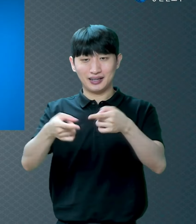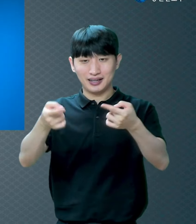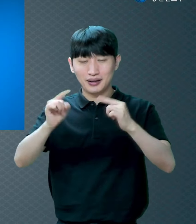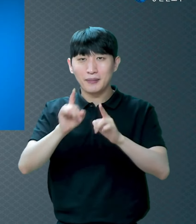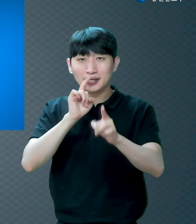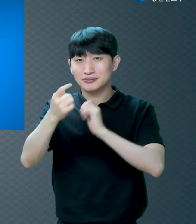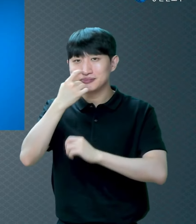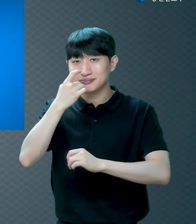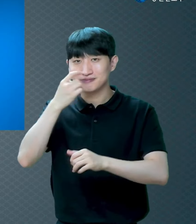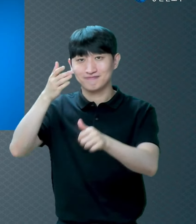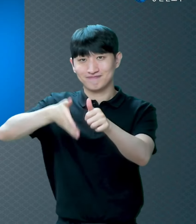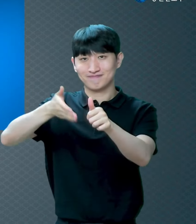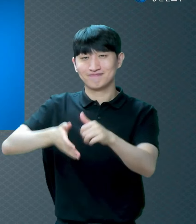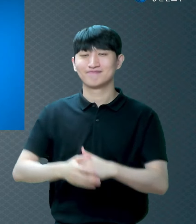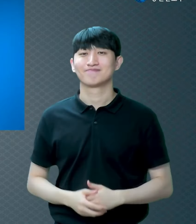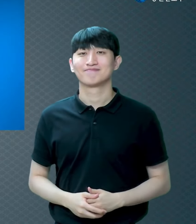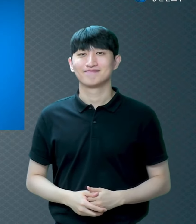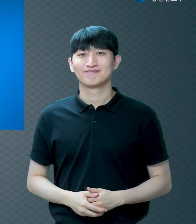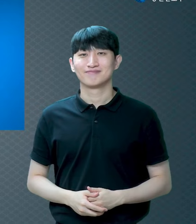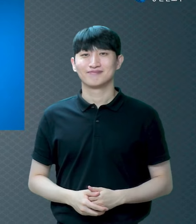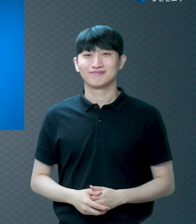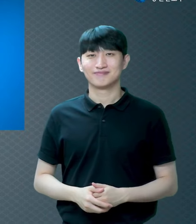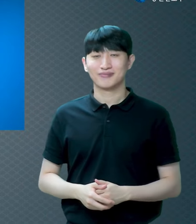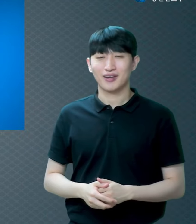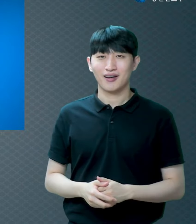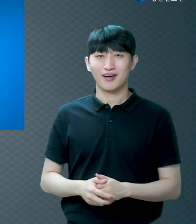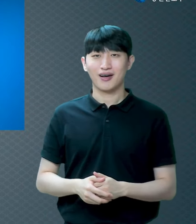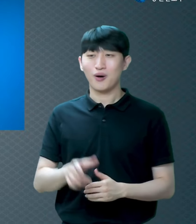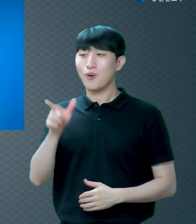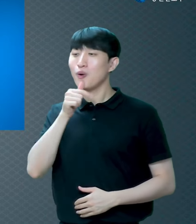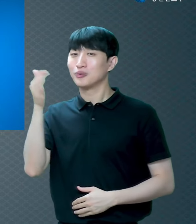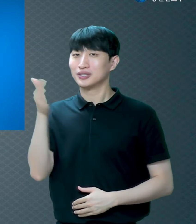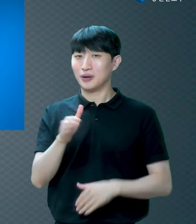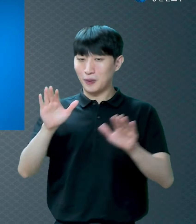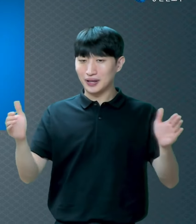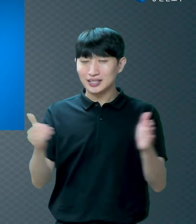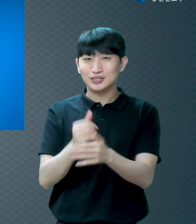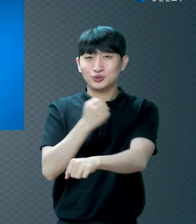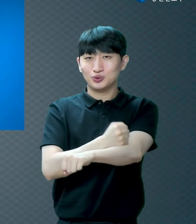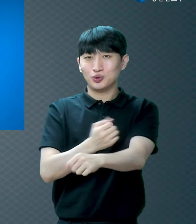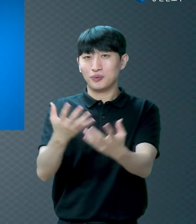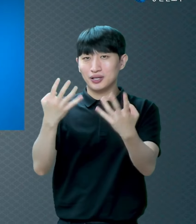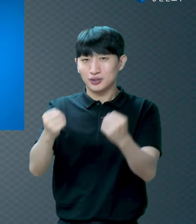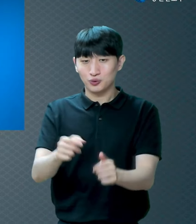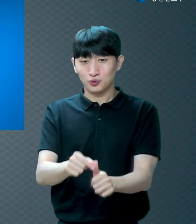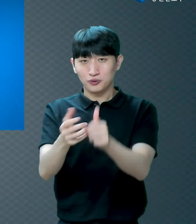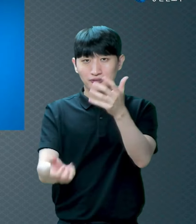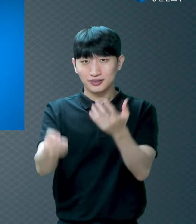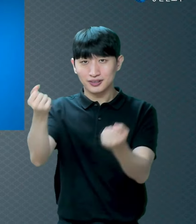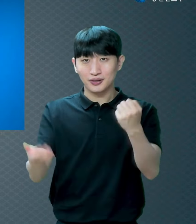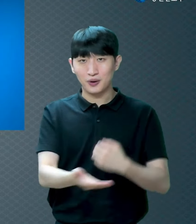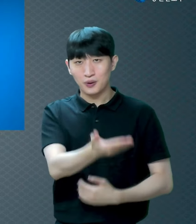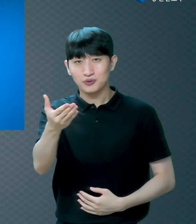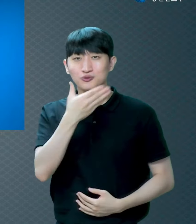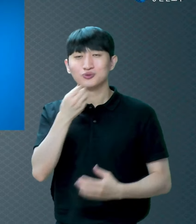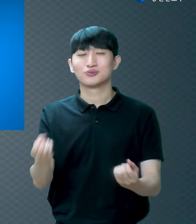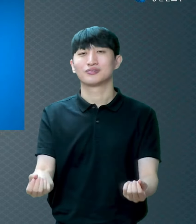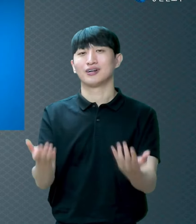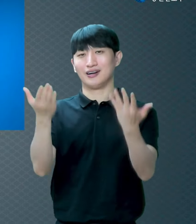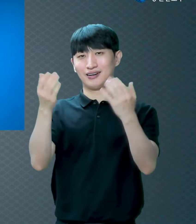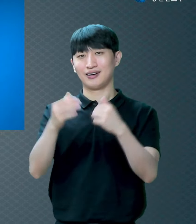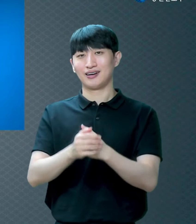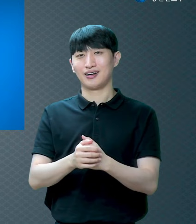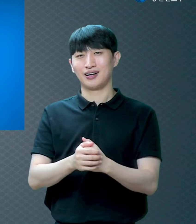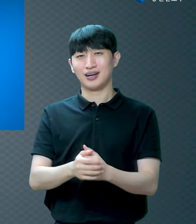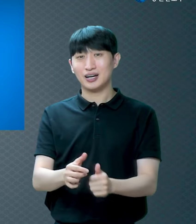한 주간 수고하셨고 구원 받으신 모든 분들 축하드립니다 그리고 아직 구원